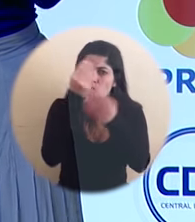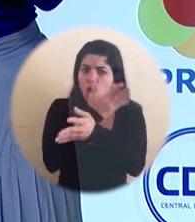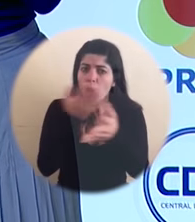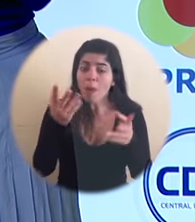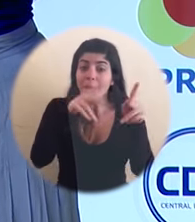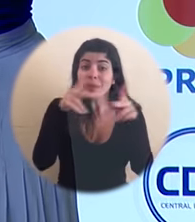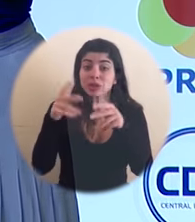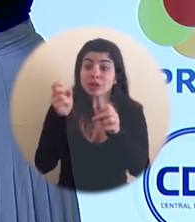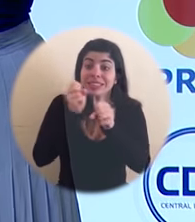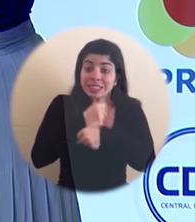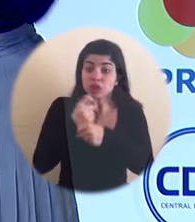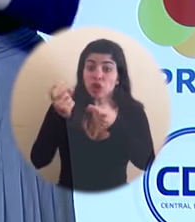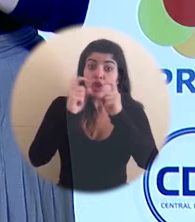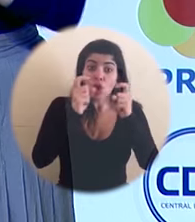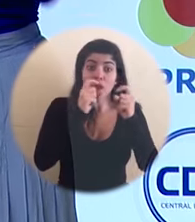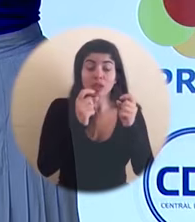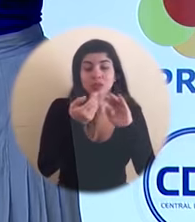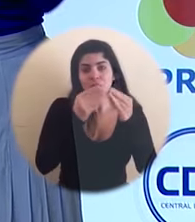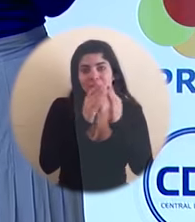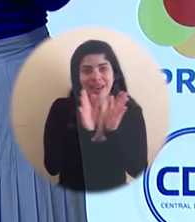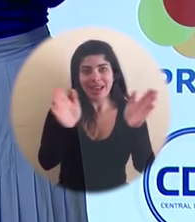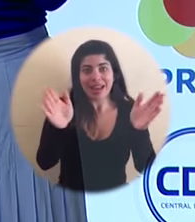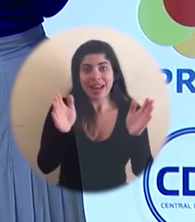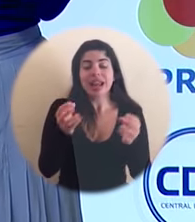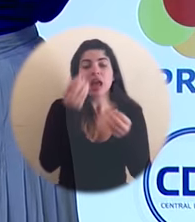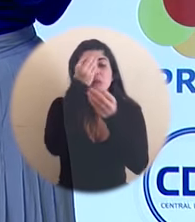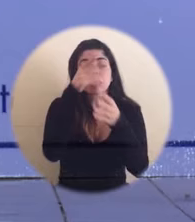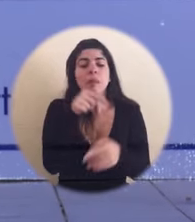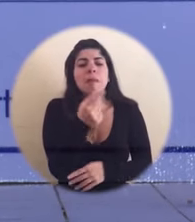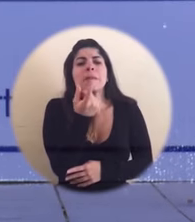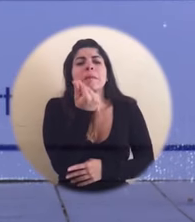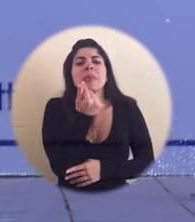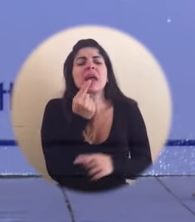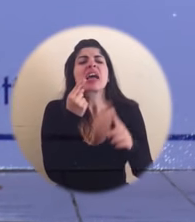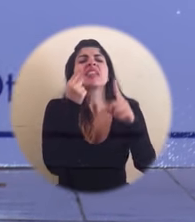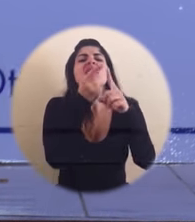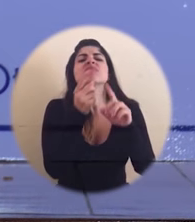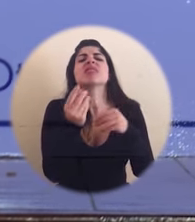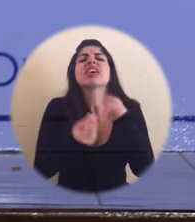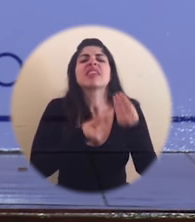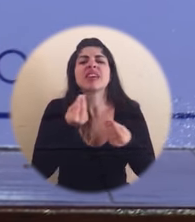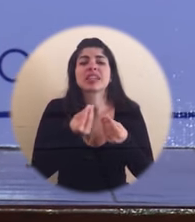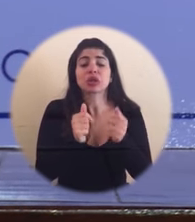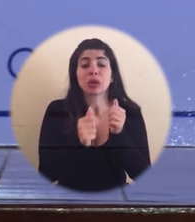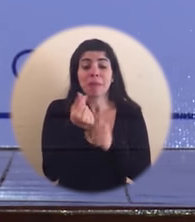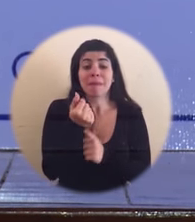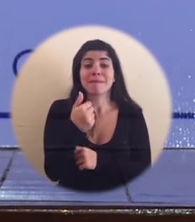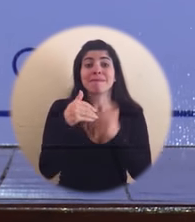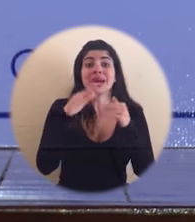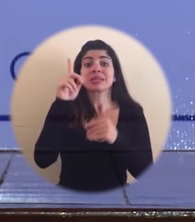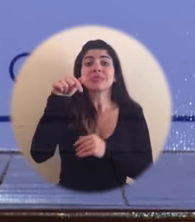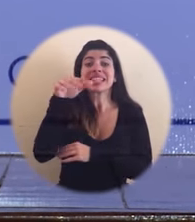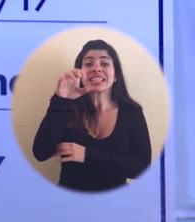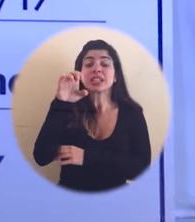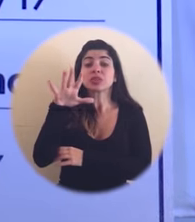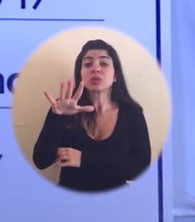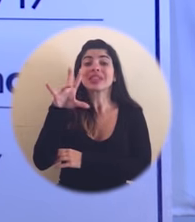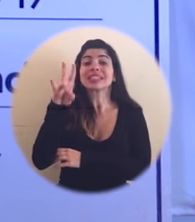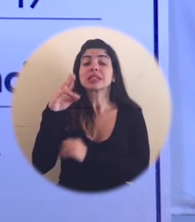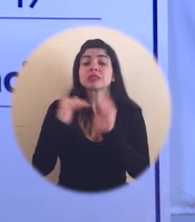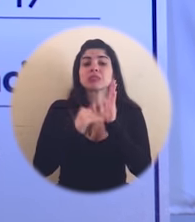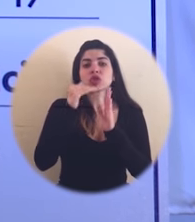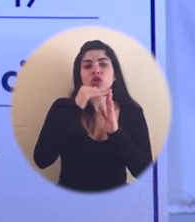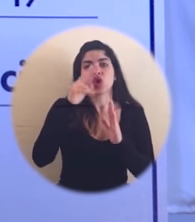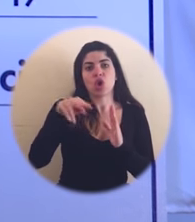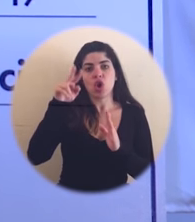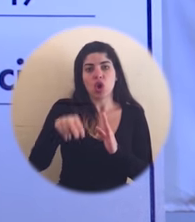público en general sobre el destino que se dará a los más de 1.557 millones de colones que